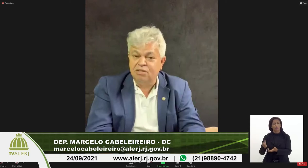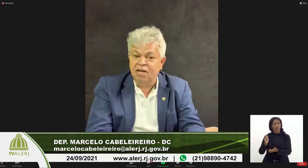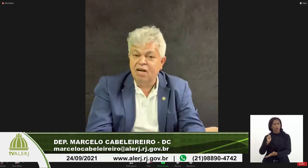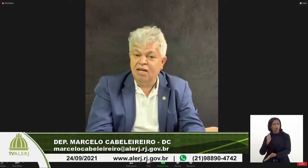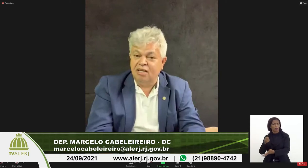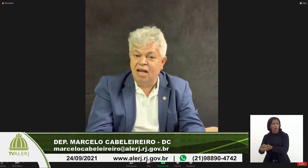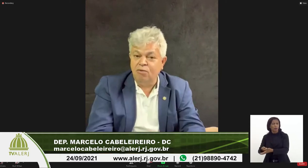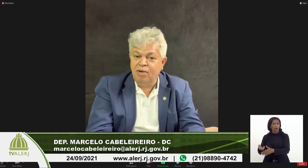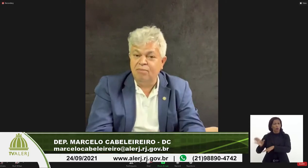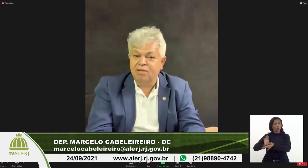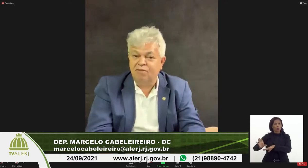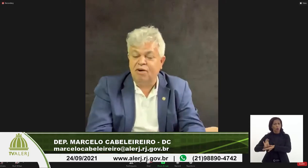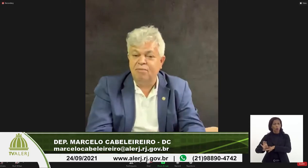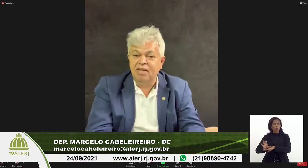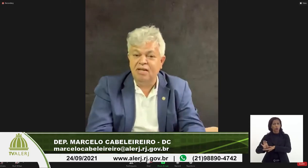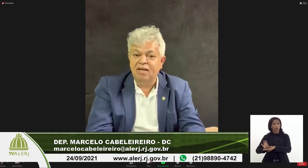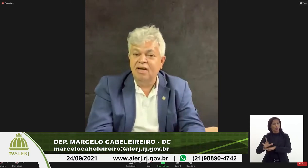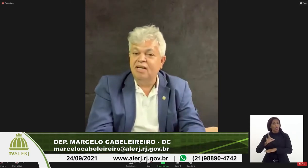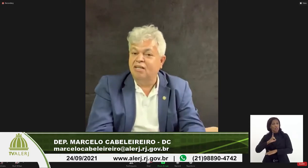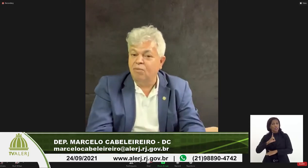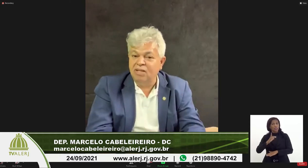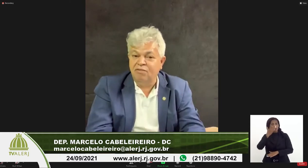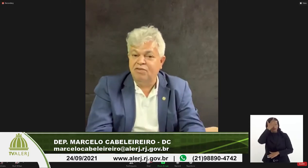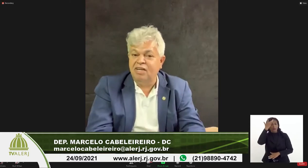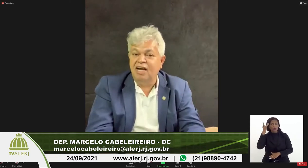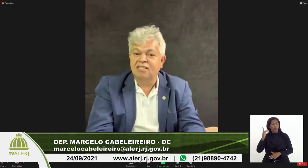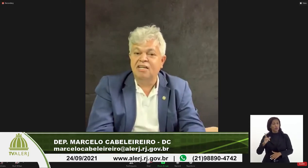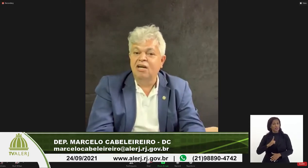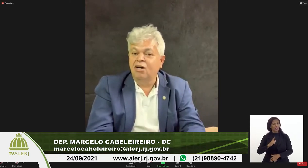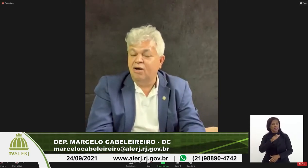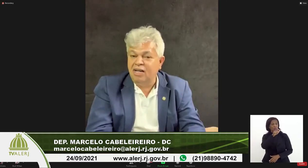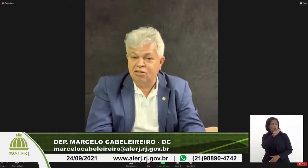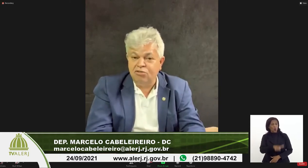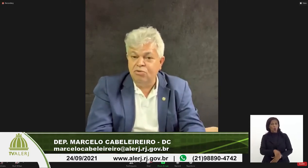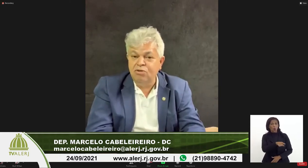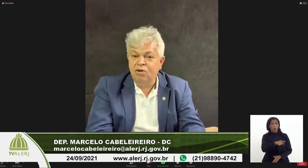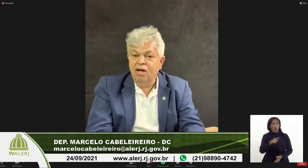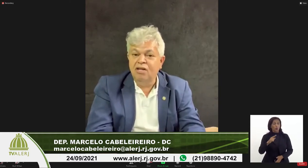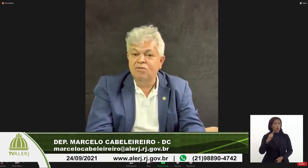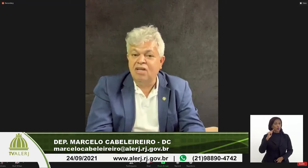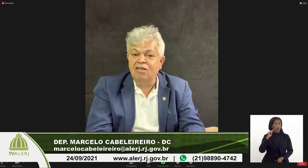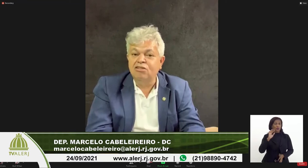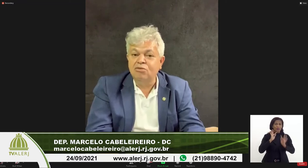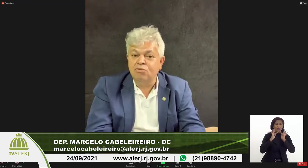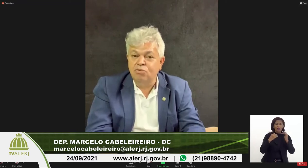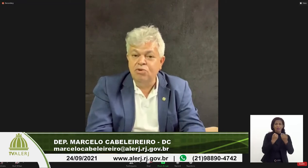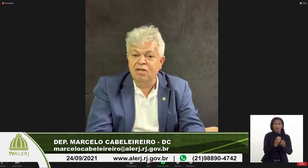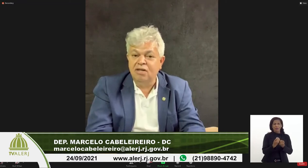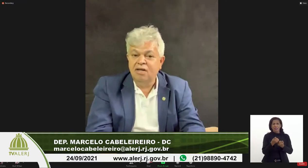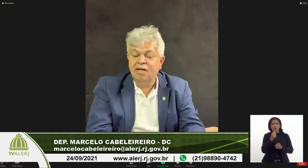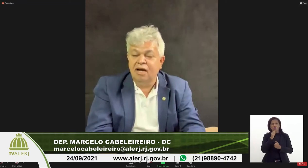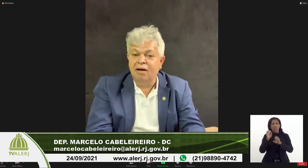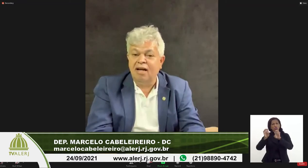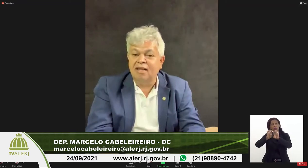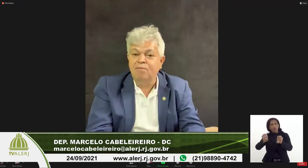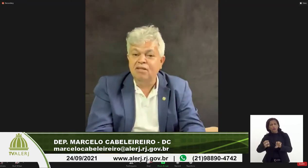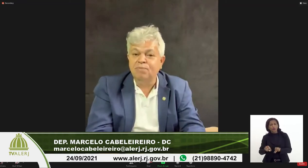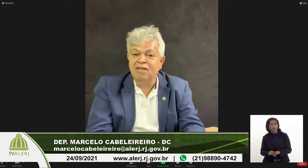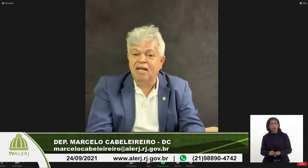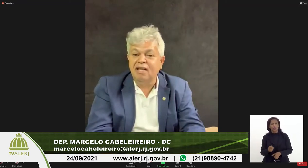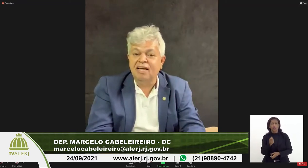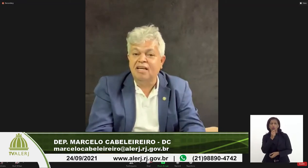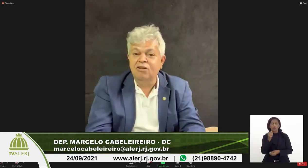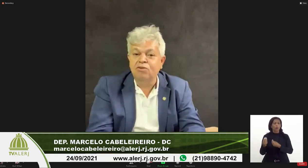pessoas que tem um membro da família que tem uma deficiência ele é surdo e não tem estrutura até